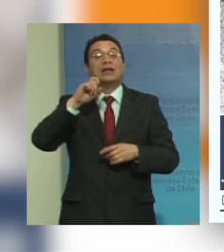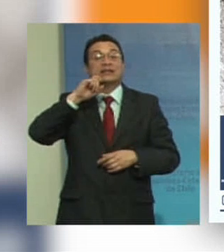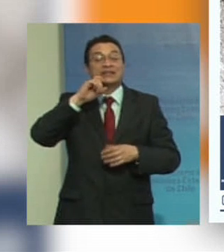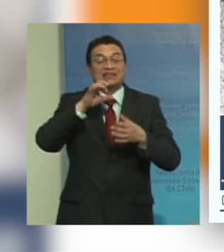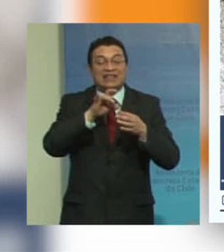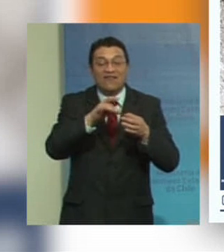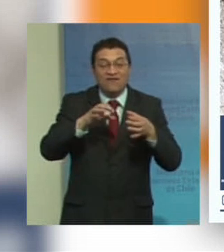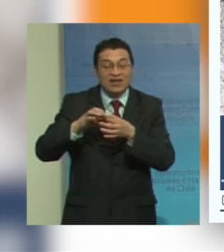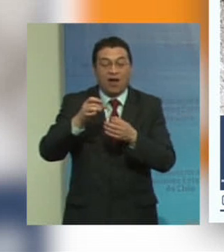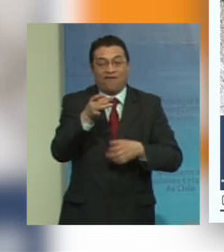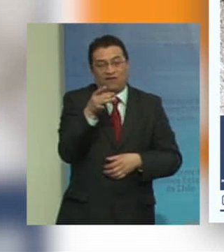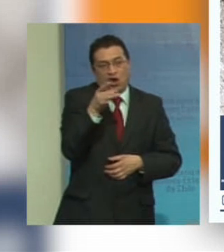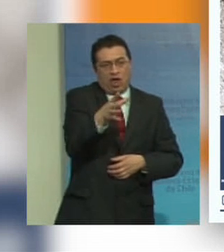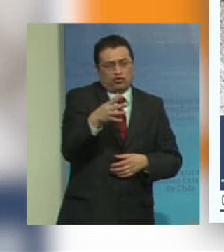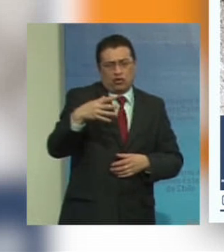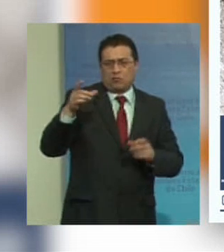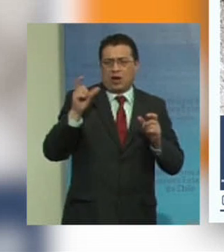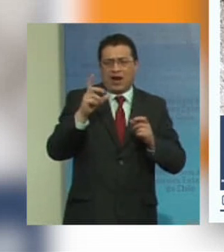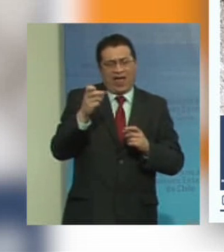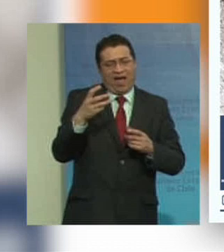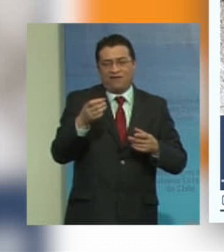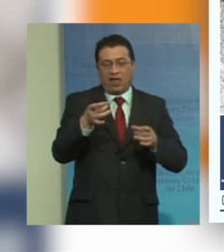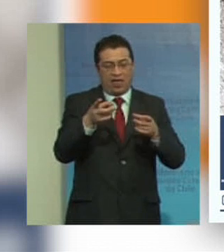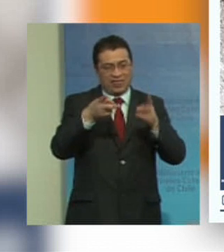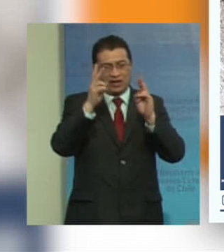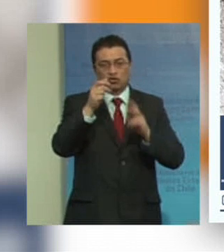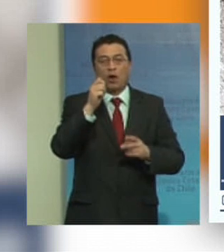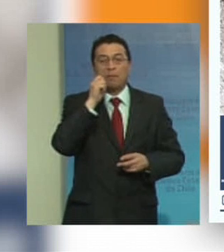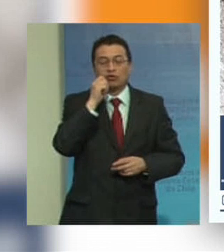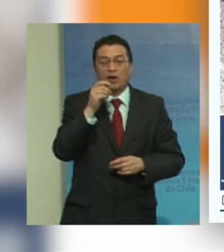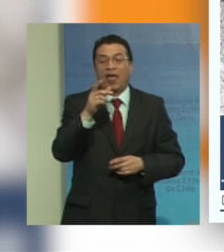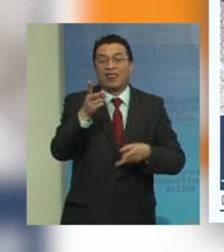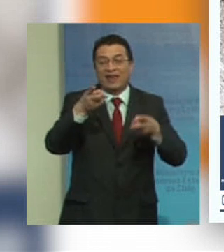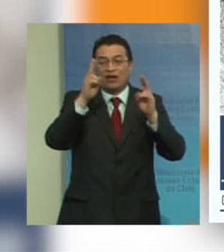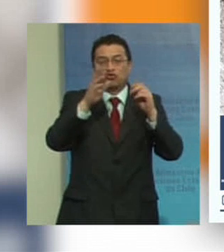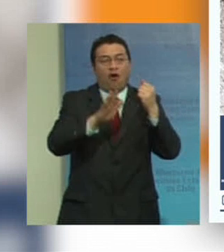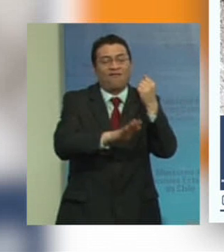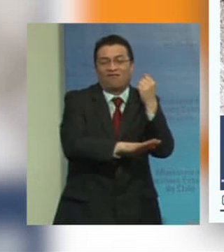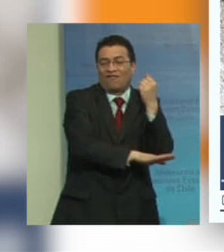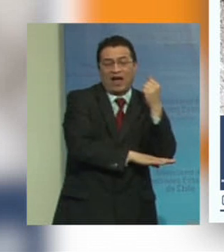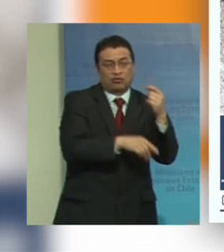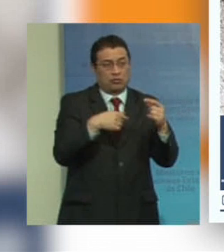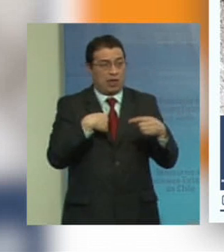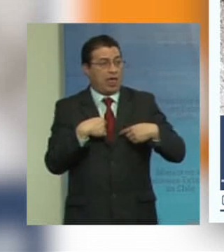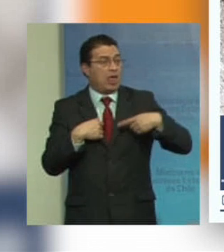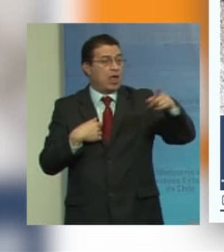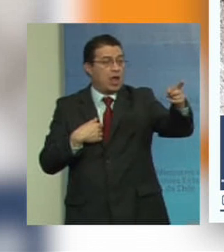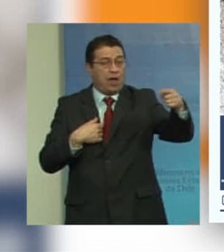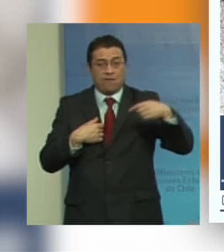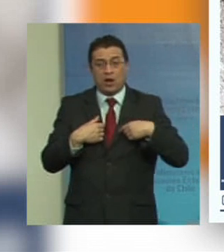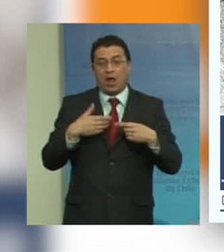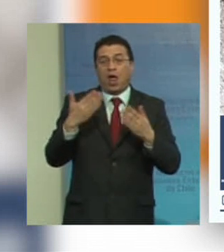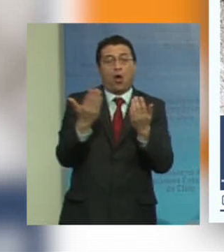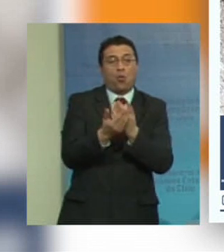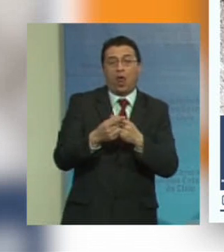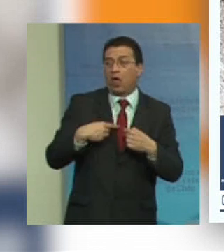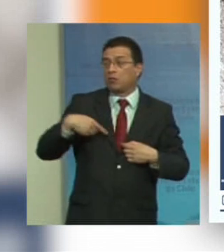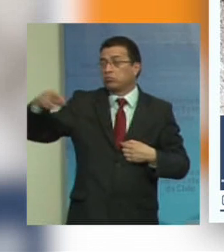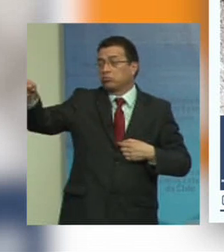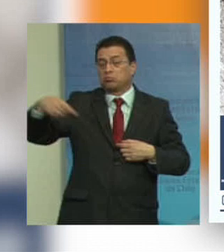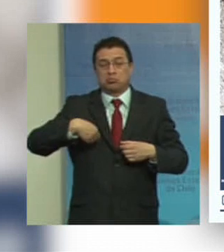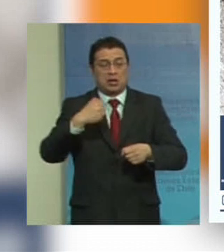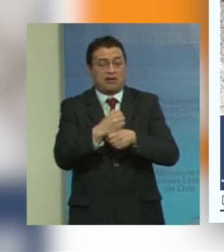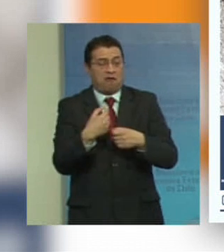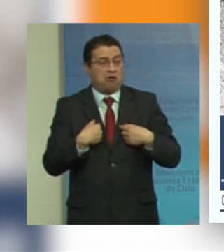tremenda de derechos de las personas incluso el derecho básico de ir y venir incluso a la escuela al trabajo